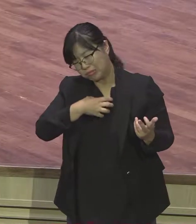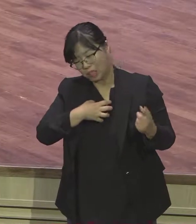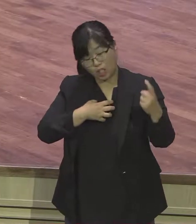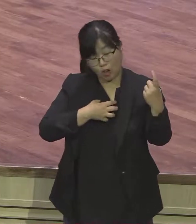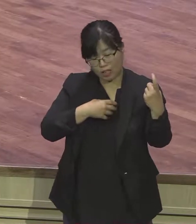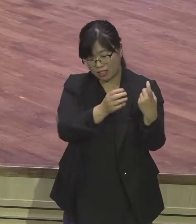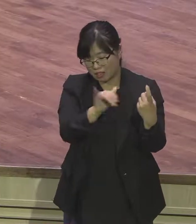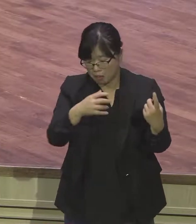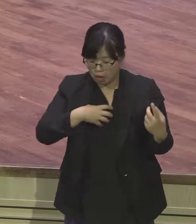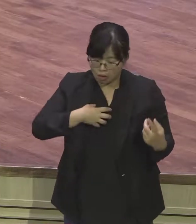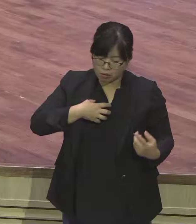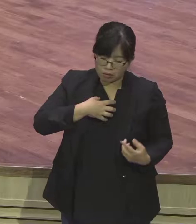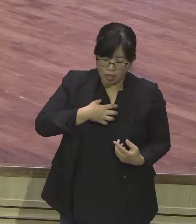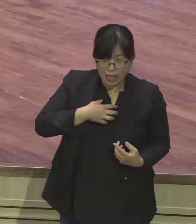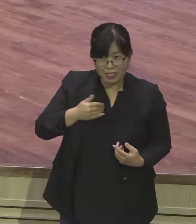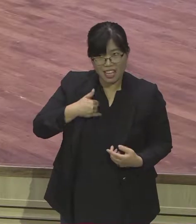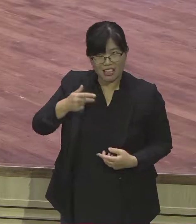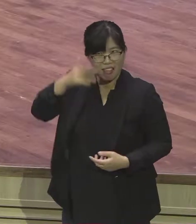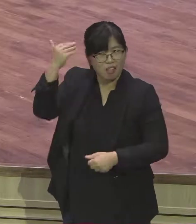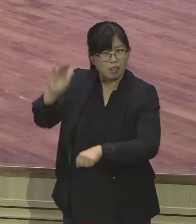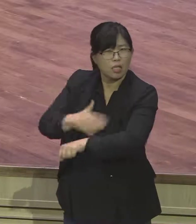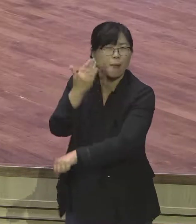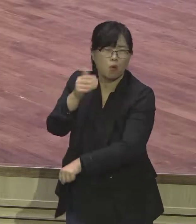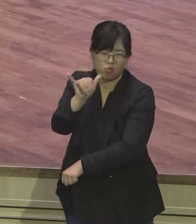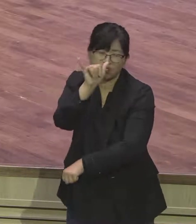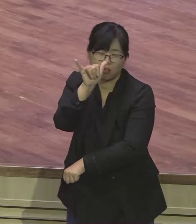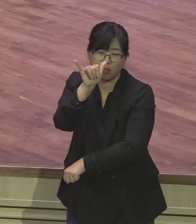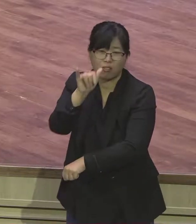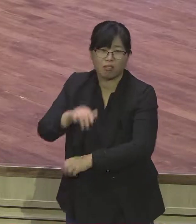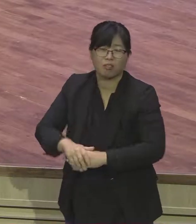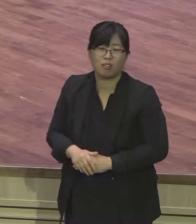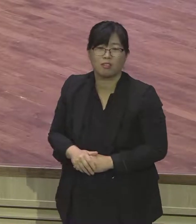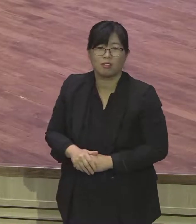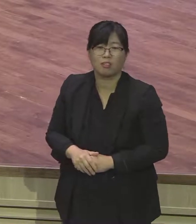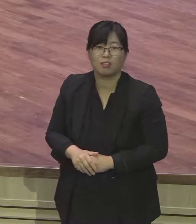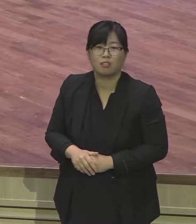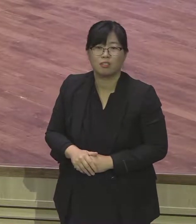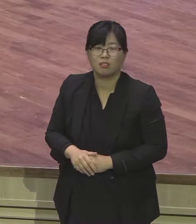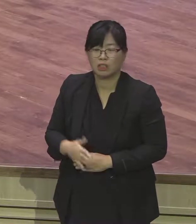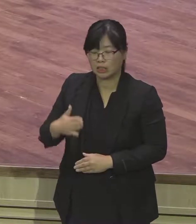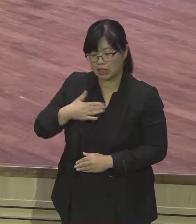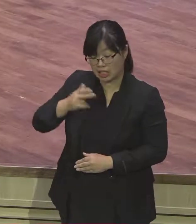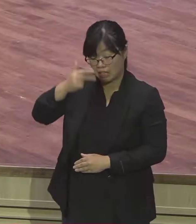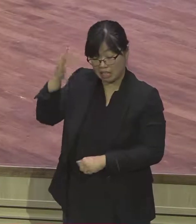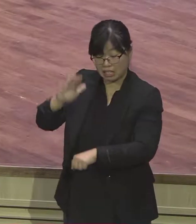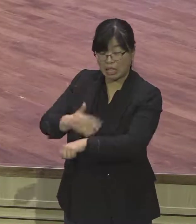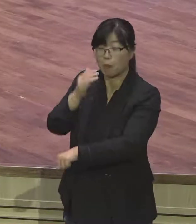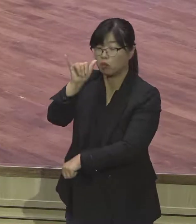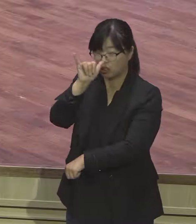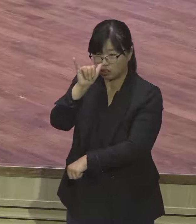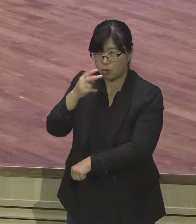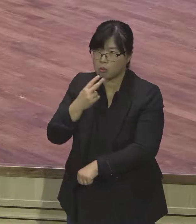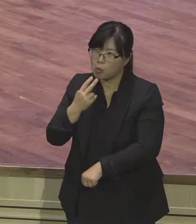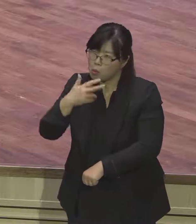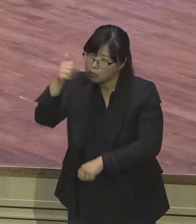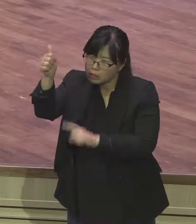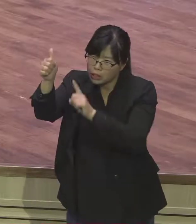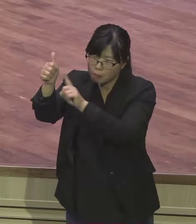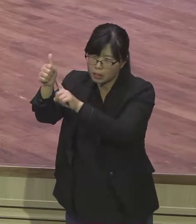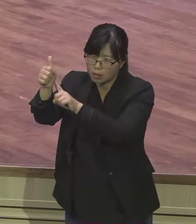잘못에 대해서 요섭이 진정으로 용서하지 않았다. 라고 하는 자기들의 해석이에요.